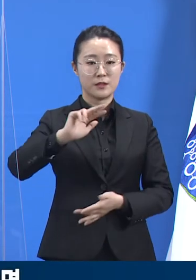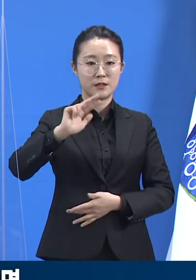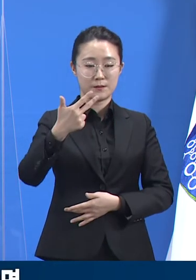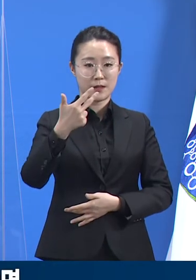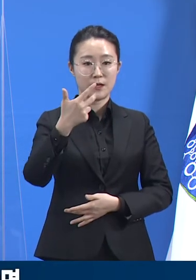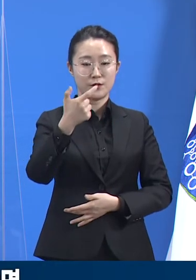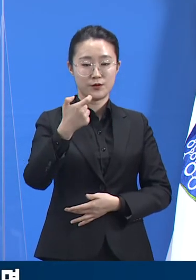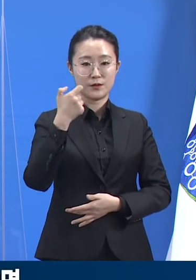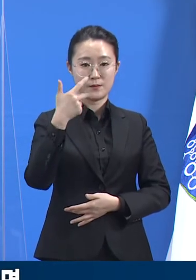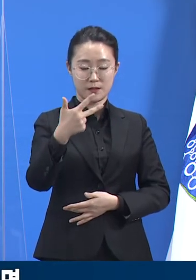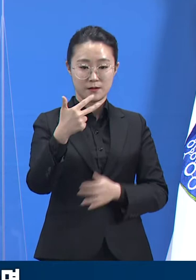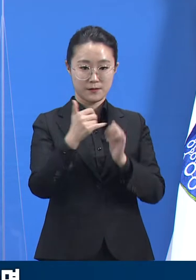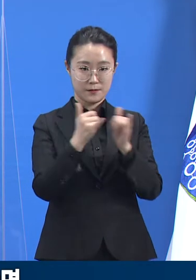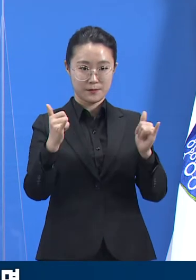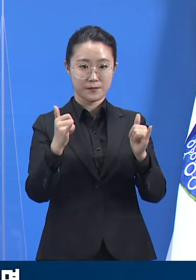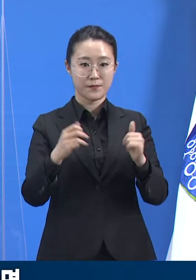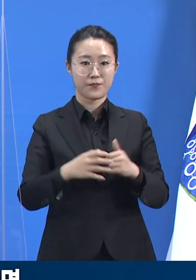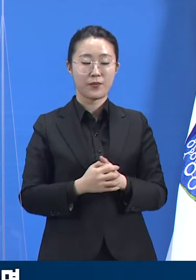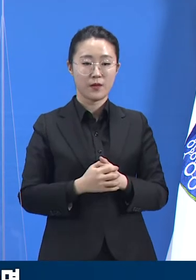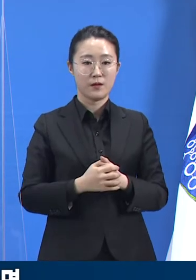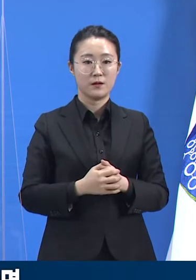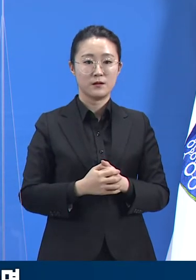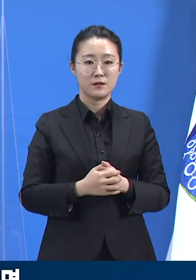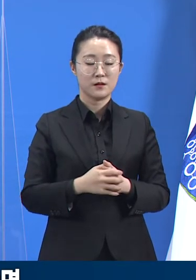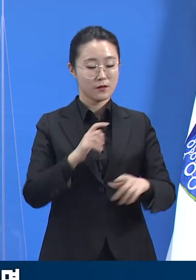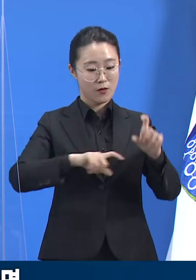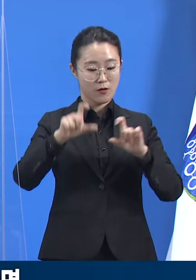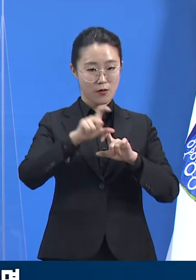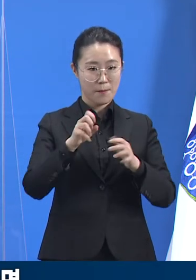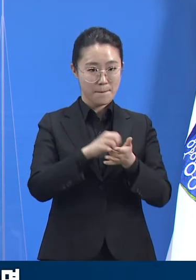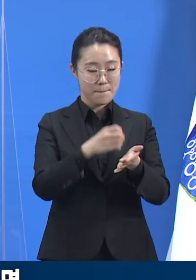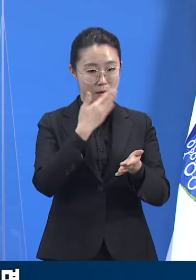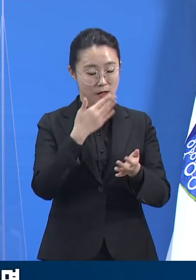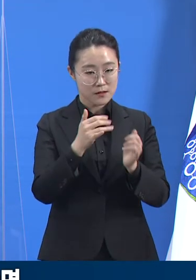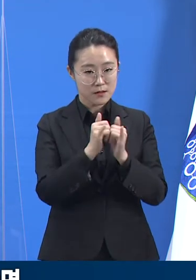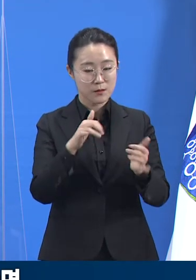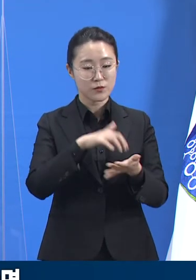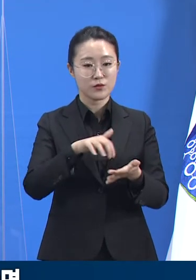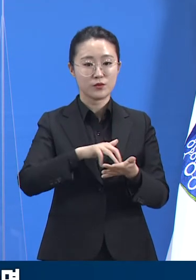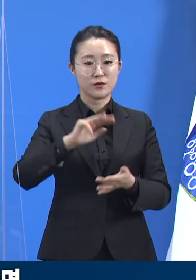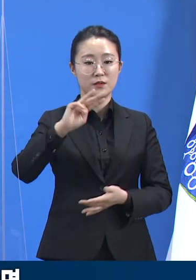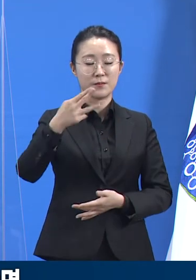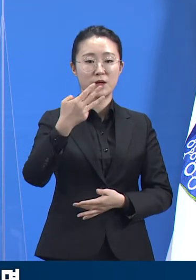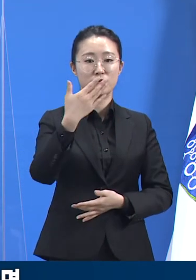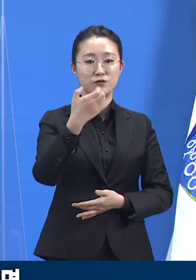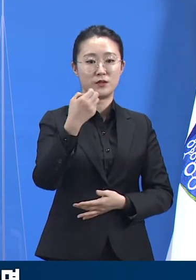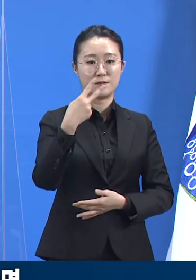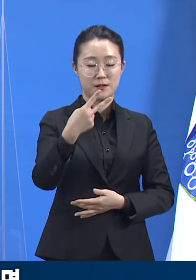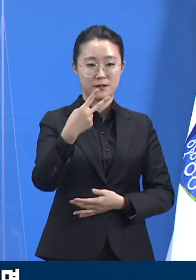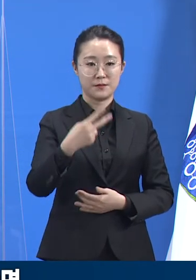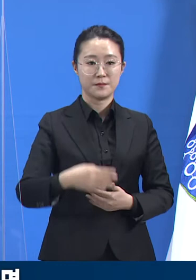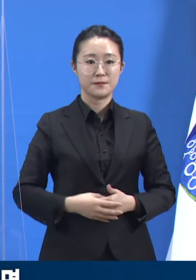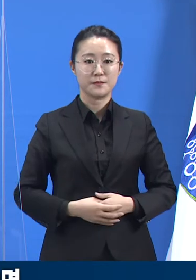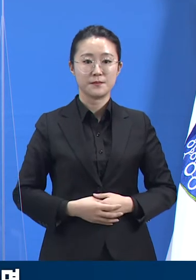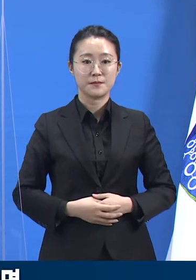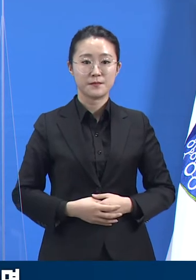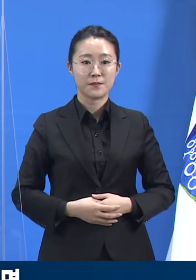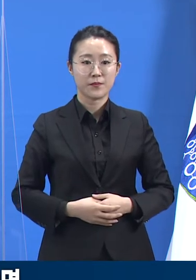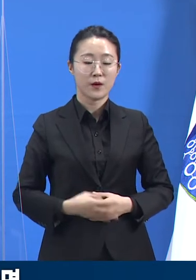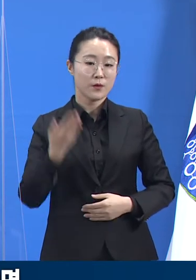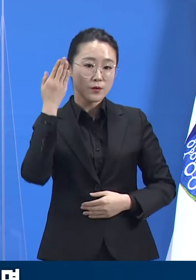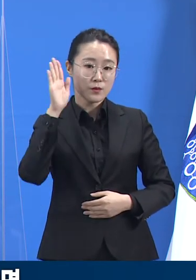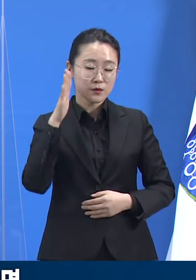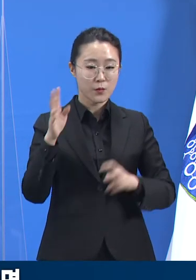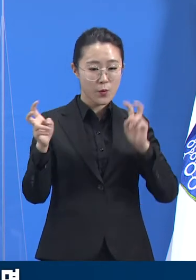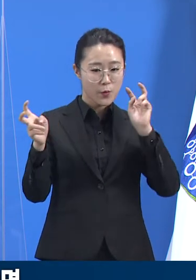%의 가동률을 보이며 잔여 수용 가능 인원은 392명입니다. 최근 사업장 중심으로